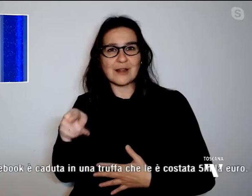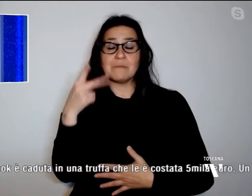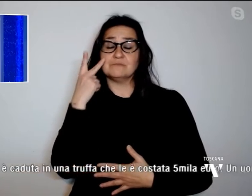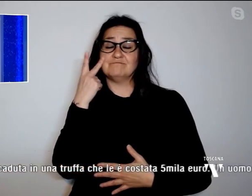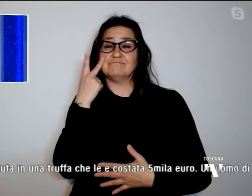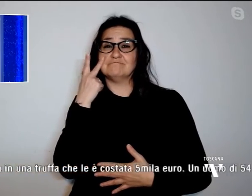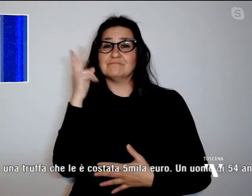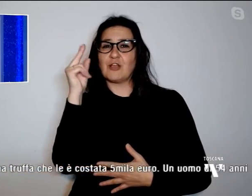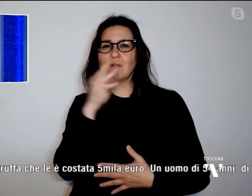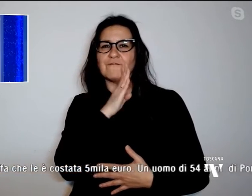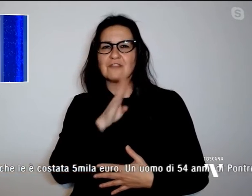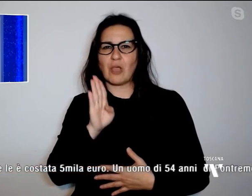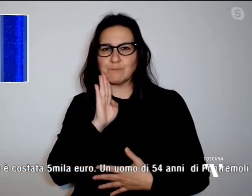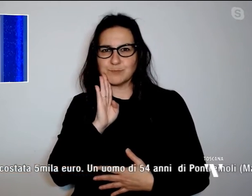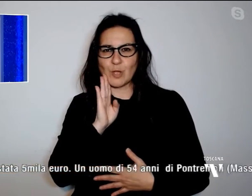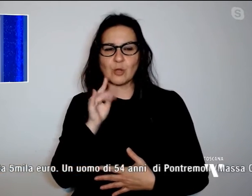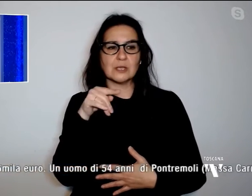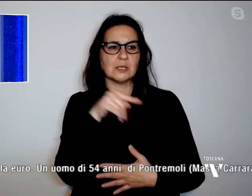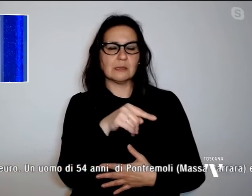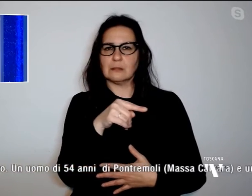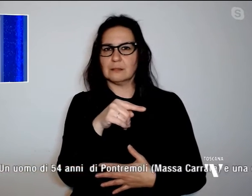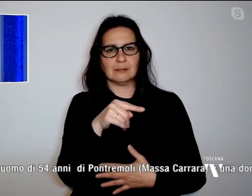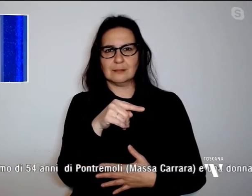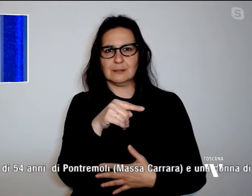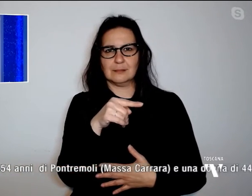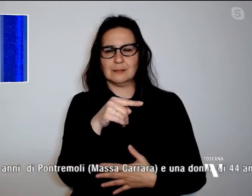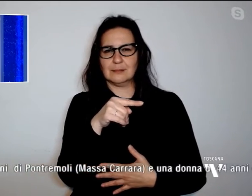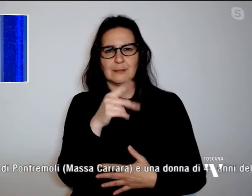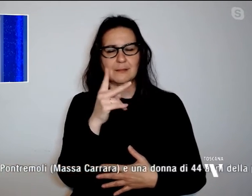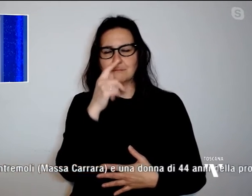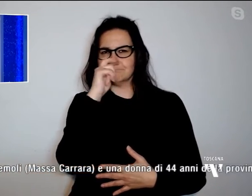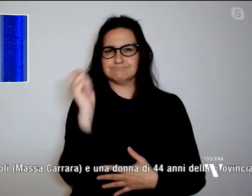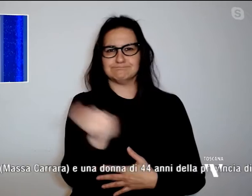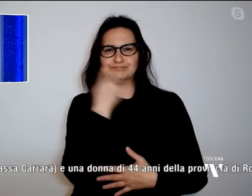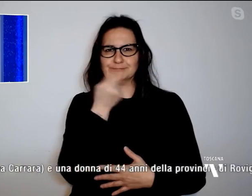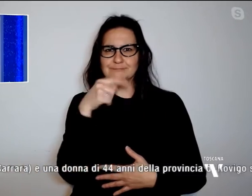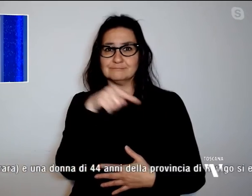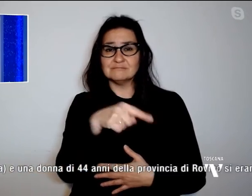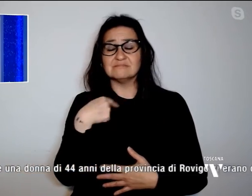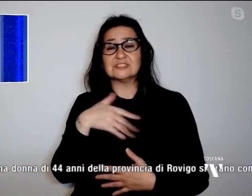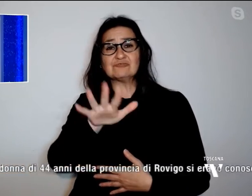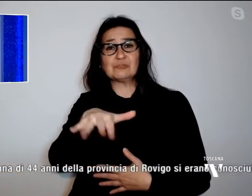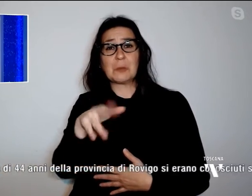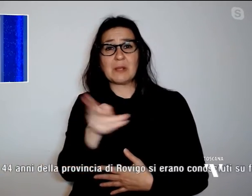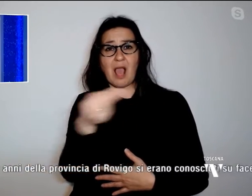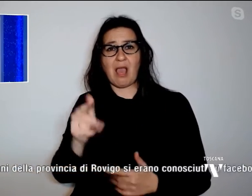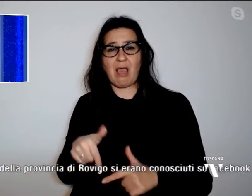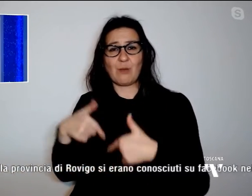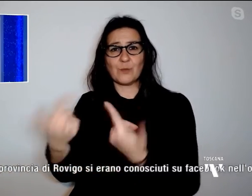5.000 euro. Un uomo di 54 anni di Pontremoli, in provincia di Massa Carrara,